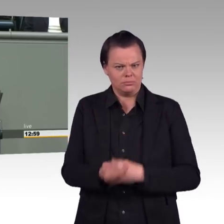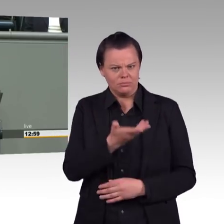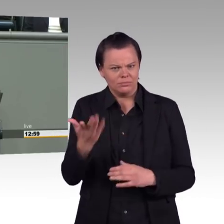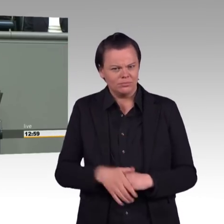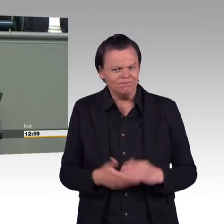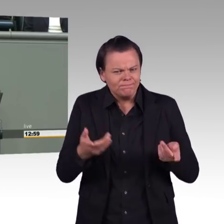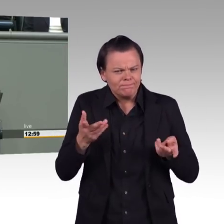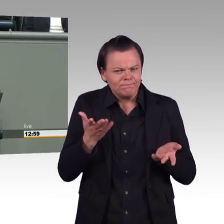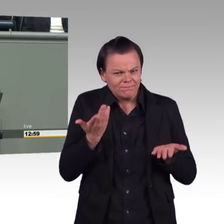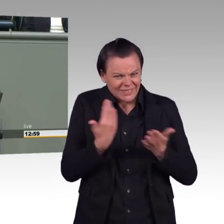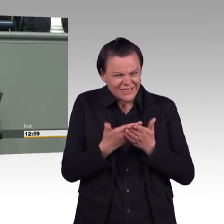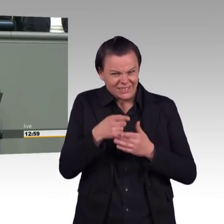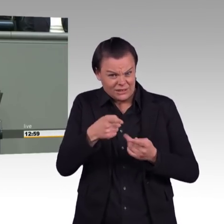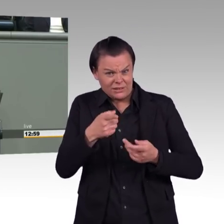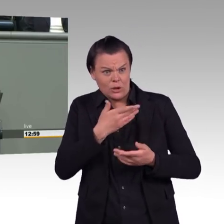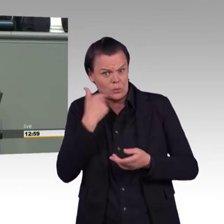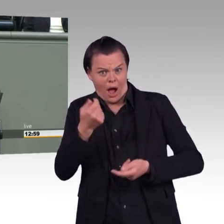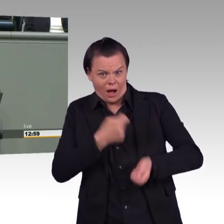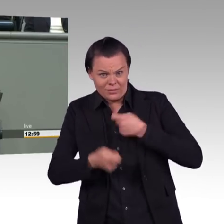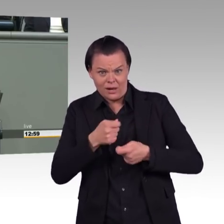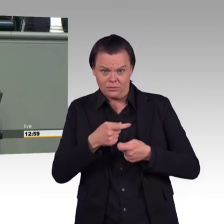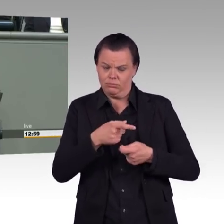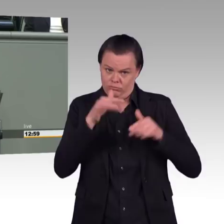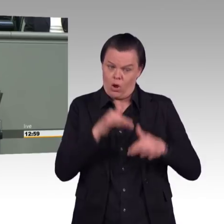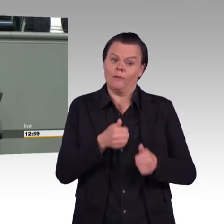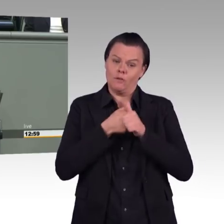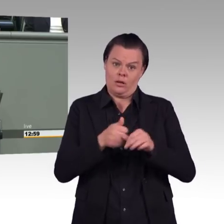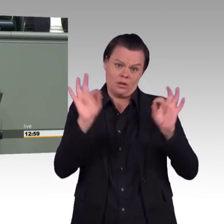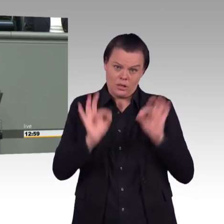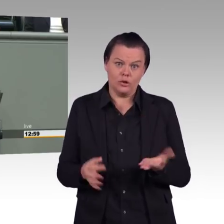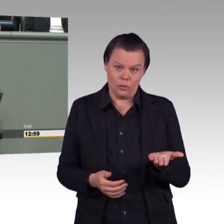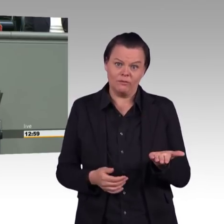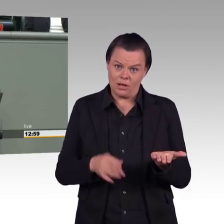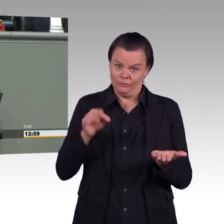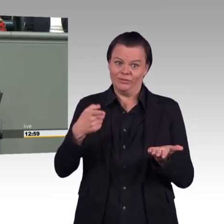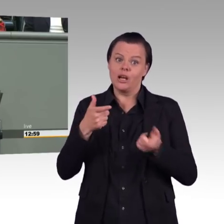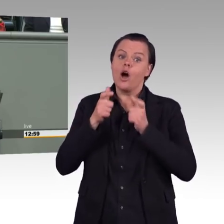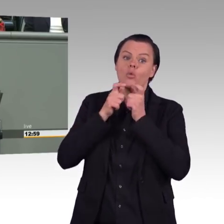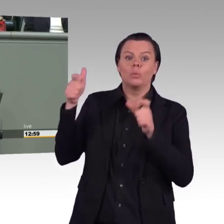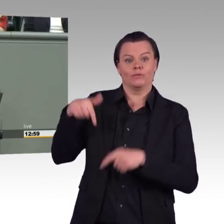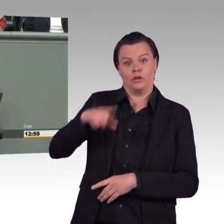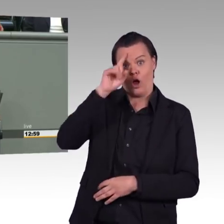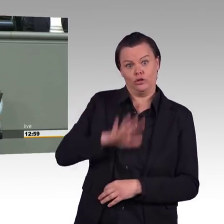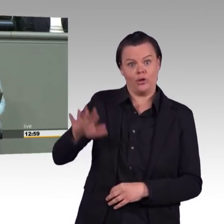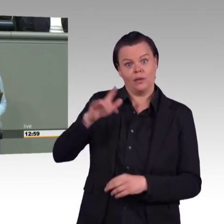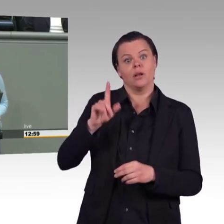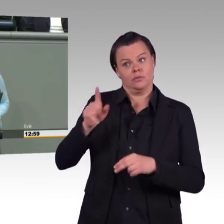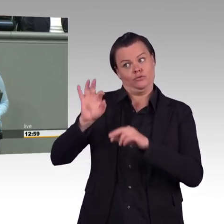sondern gerade auch für unsere Wirtschaftspolitik, für Ostdeutschland, für die Regionen, die eben diesen Kohleausstieg